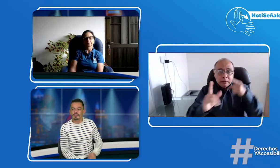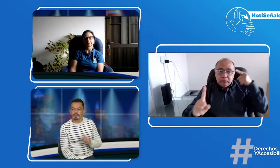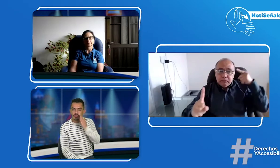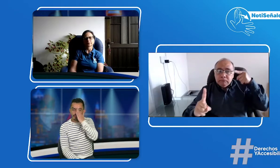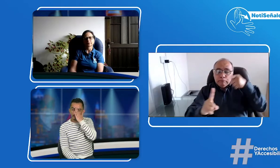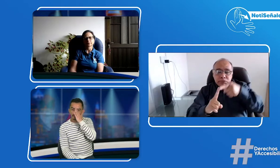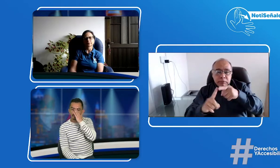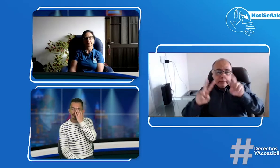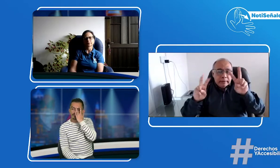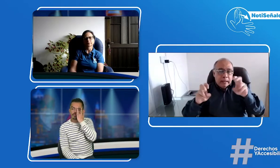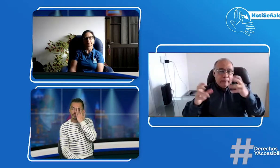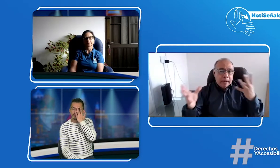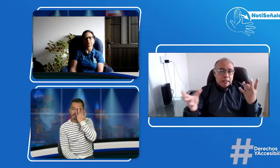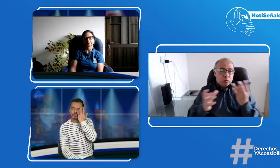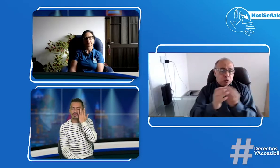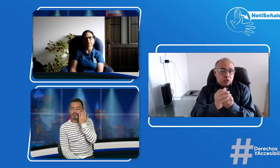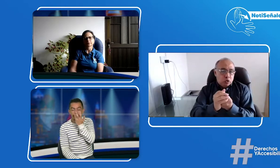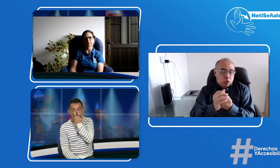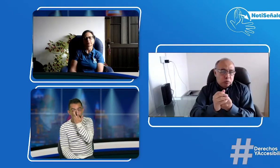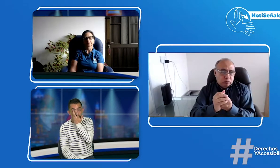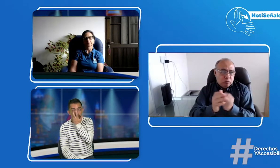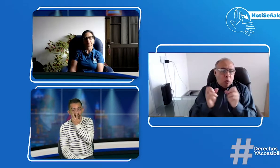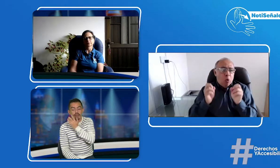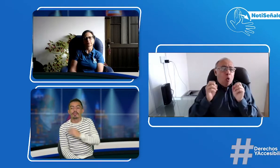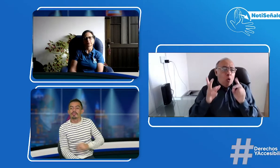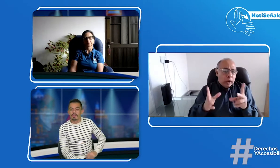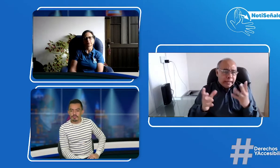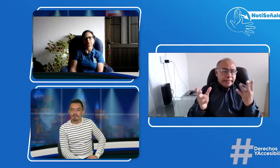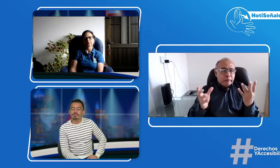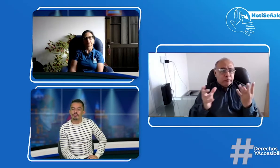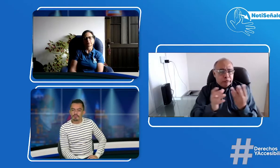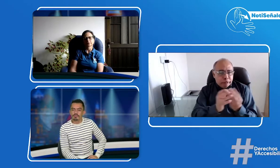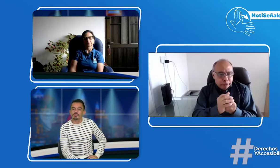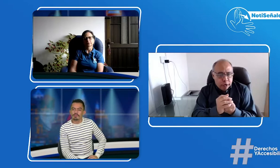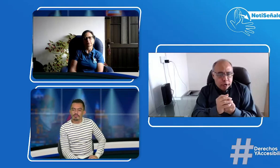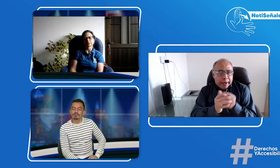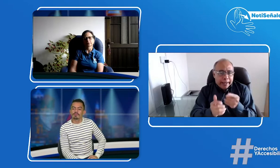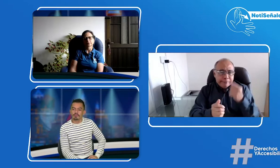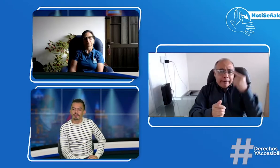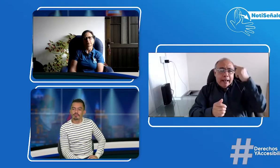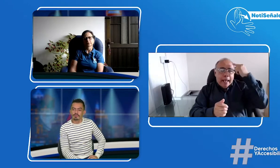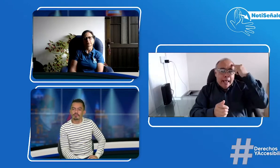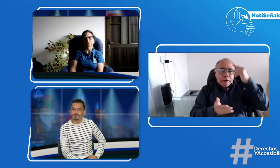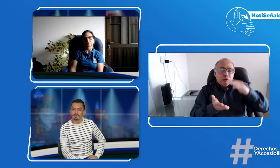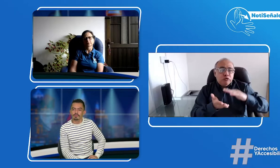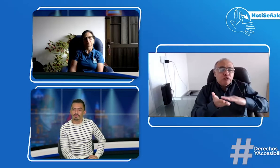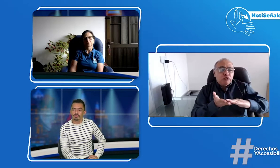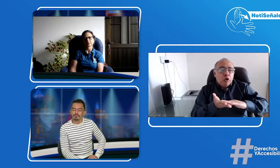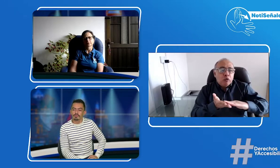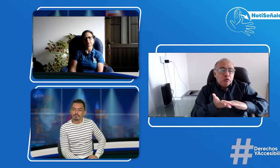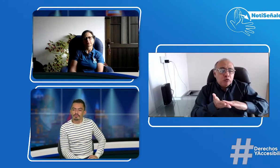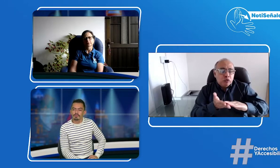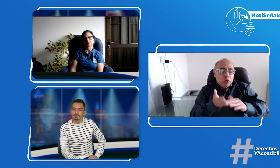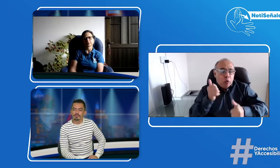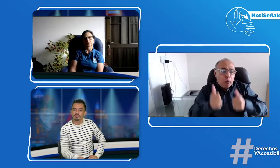Colombia, pues, estamos hablando de inclusión, ¿no? Los derechos, las leyes, los decretos,